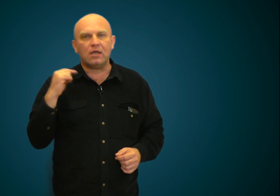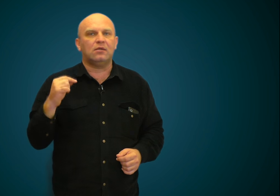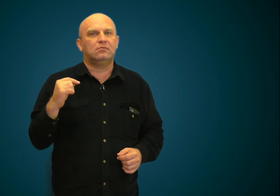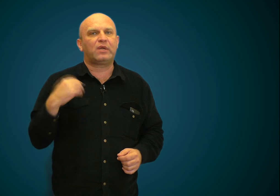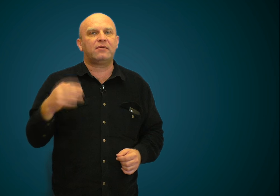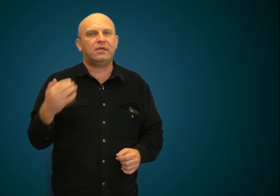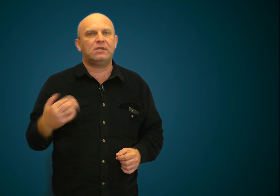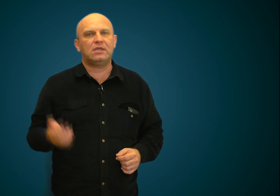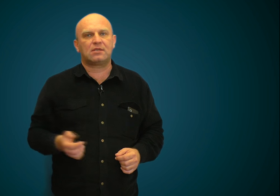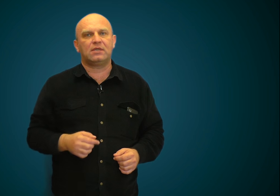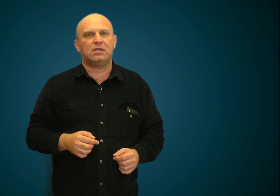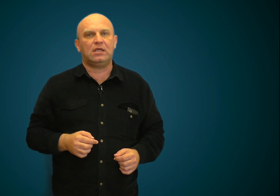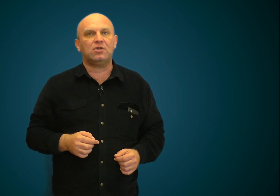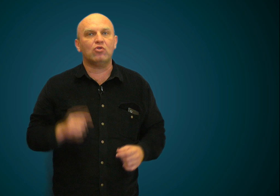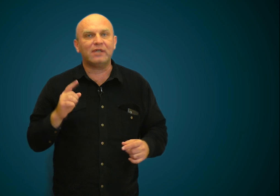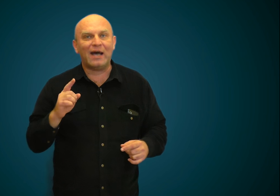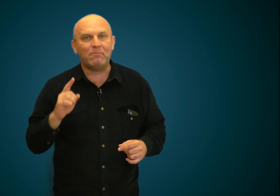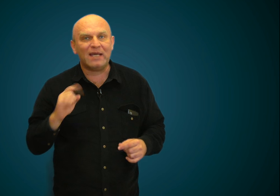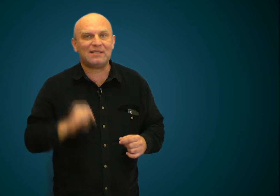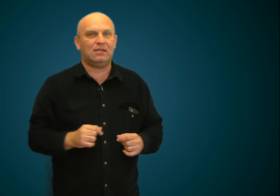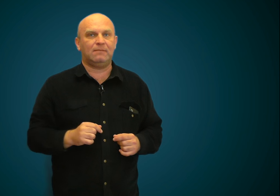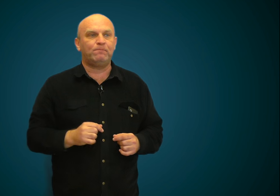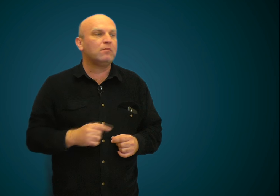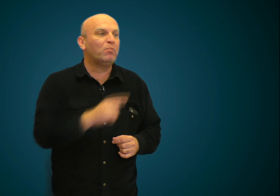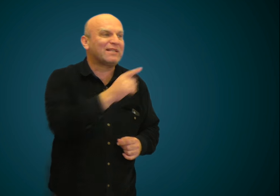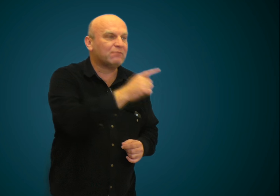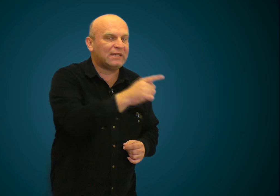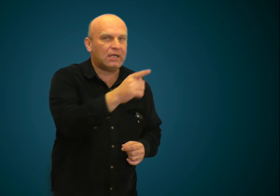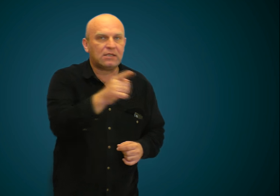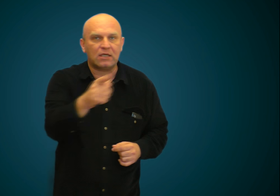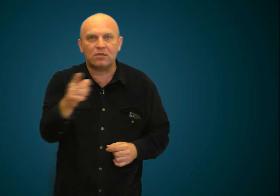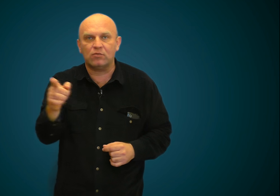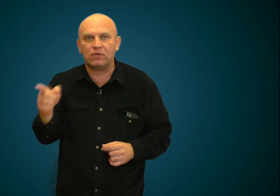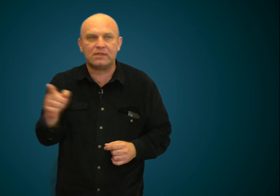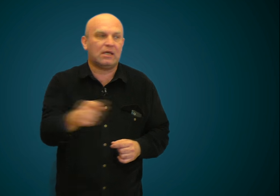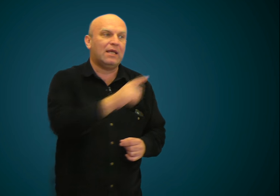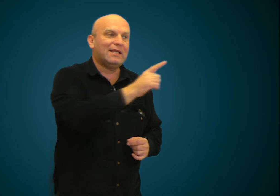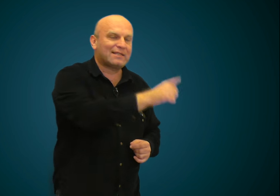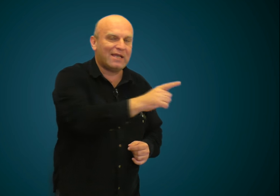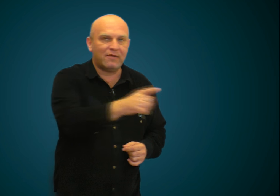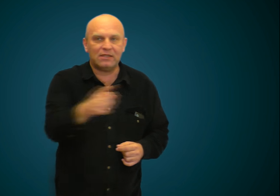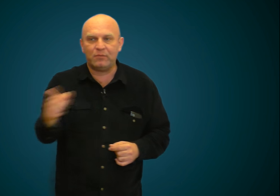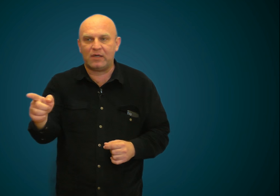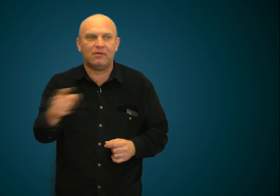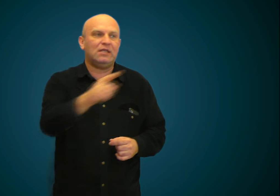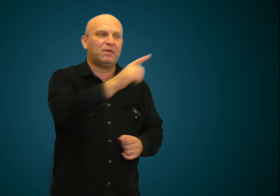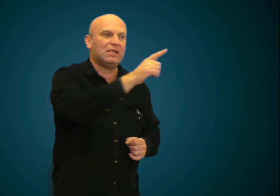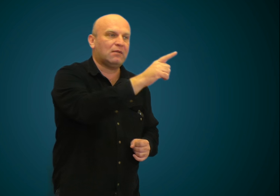проговаривать текст вашей речи, но вы обязаны посмотреть каждому в глаза слева направо и при этом